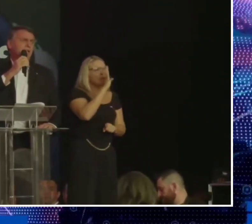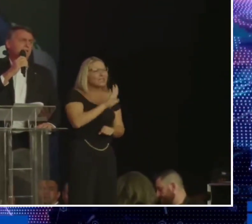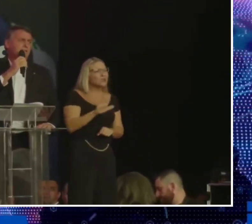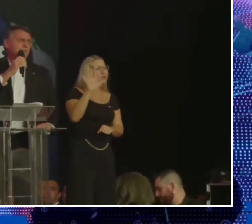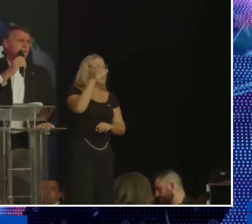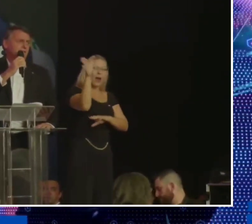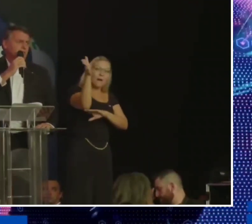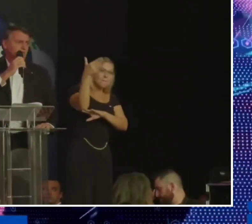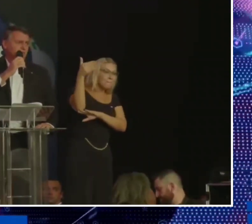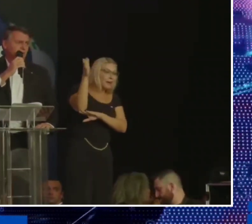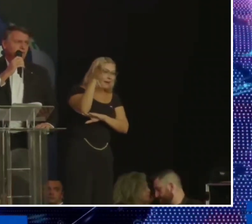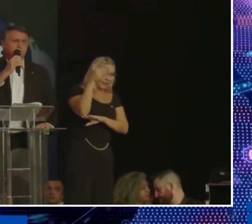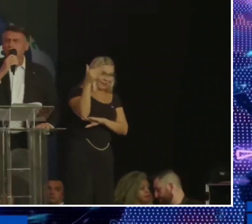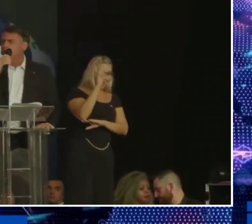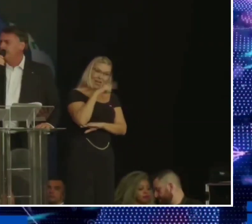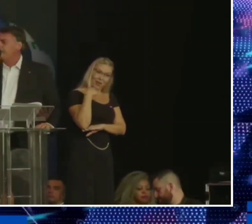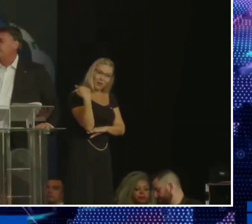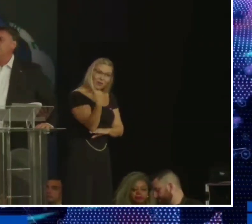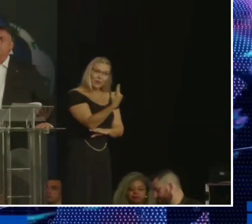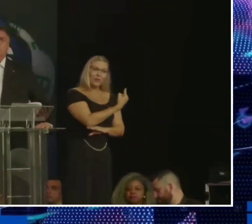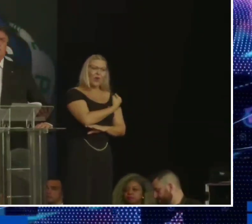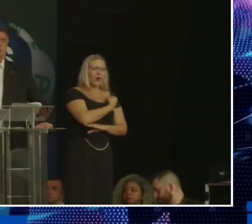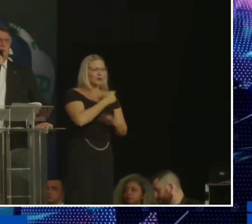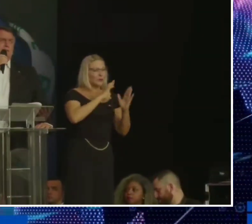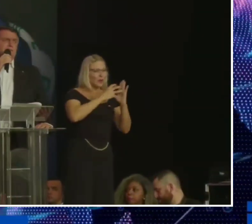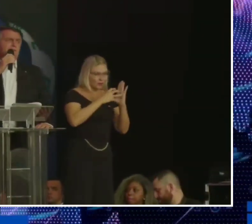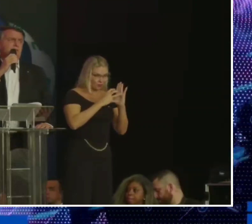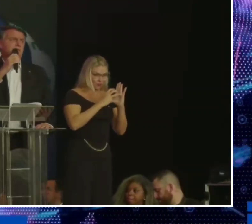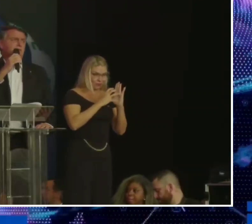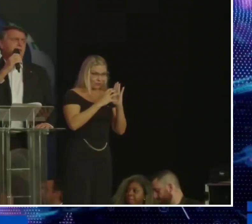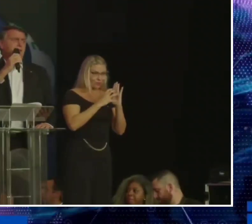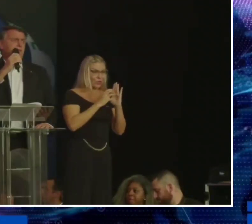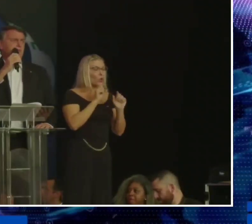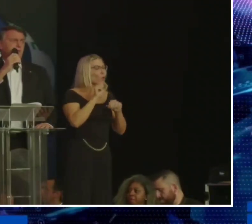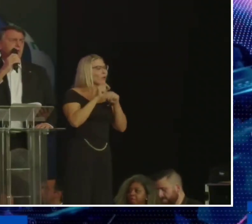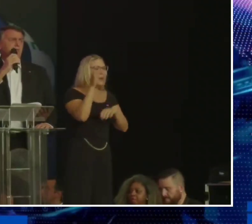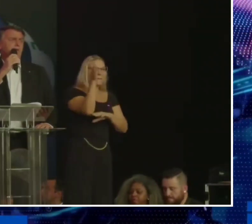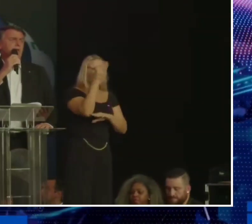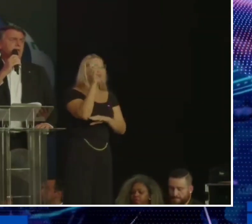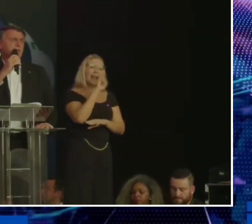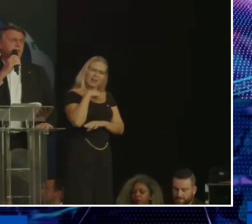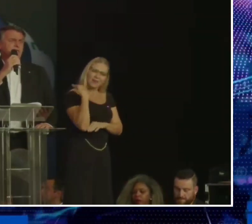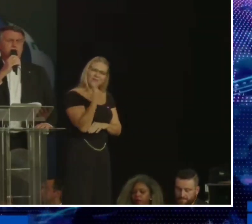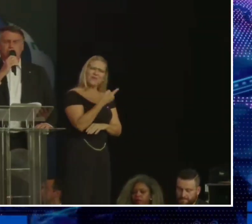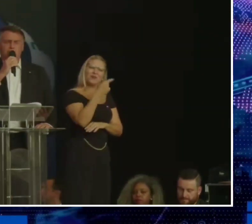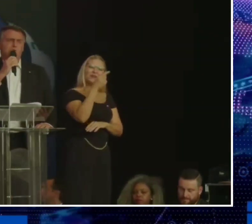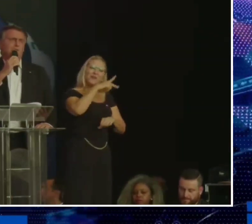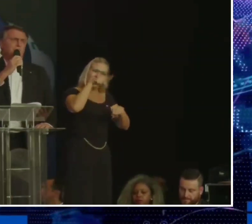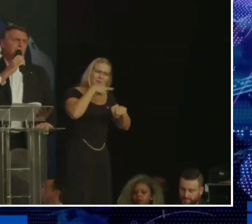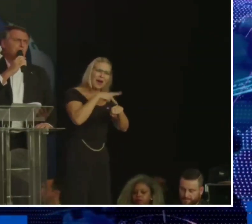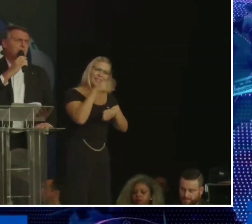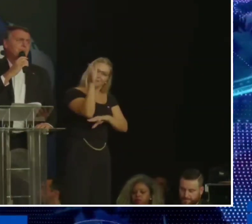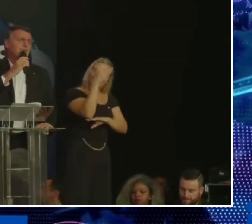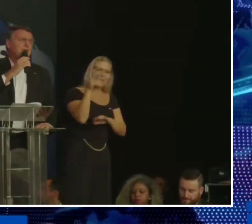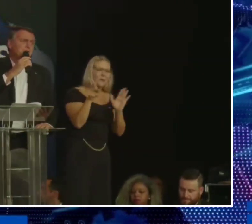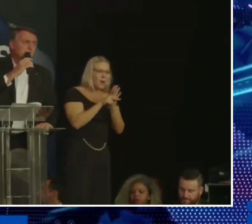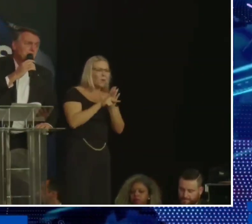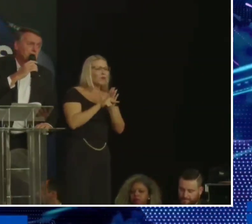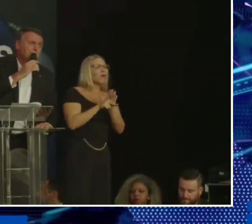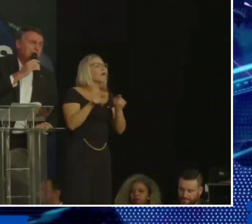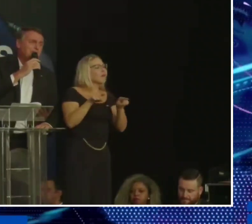bandeiras do nosso partido são as bandeiras do nosso país e do seu povo.